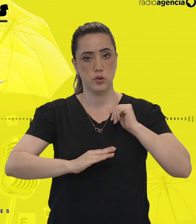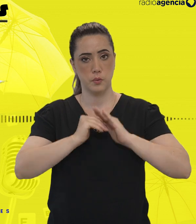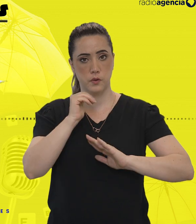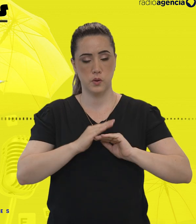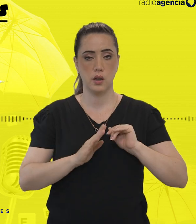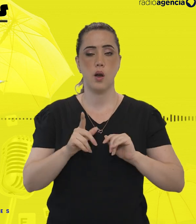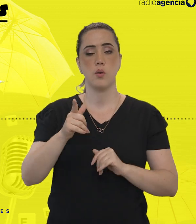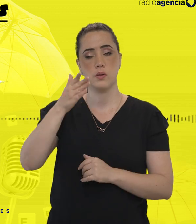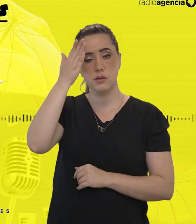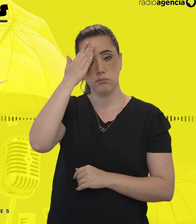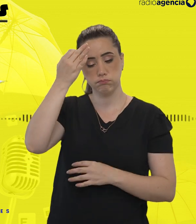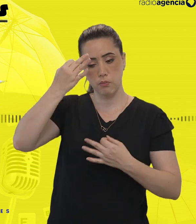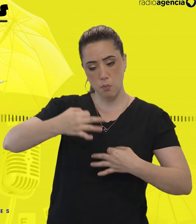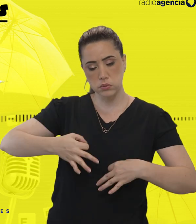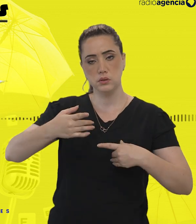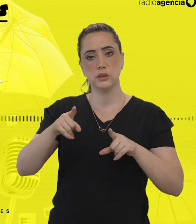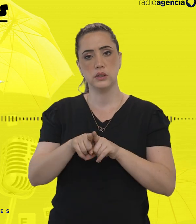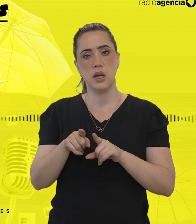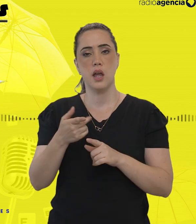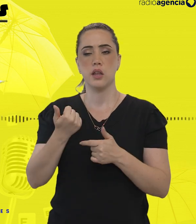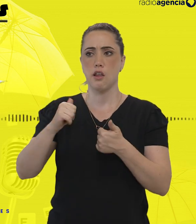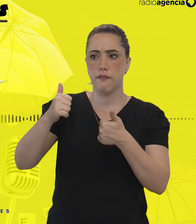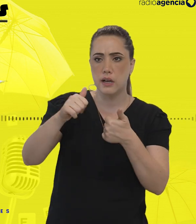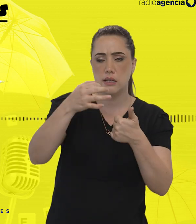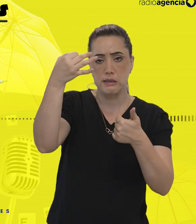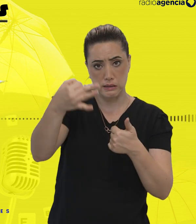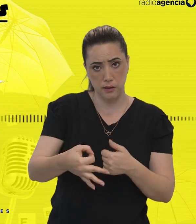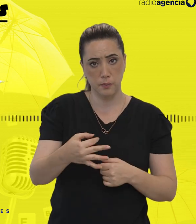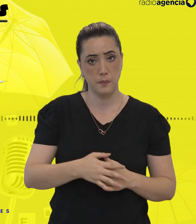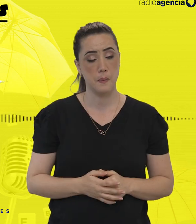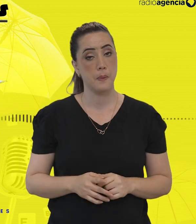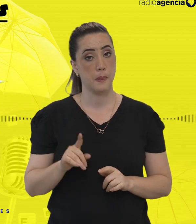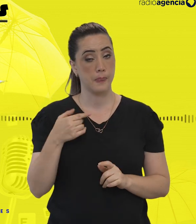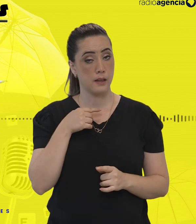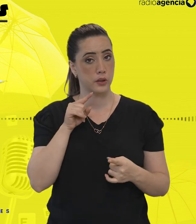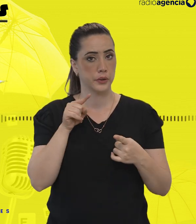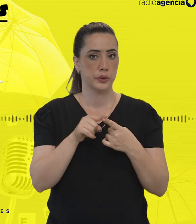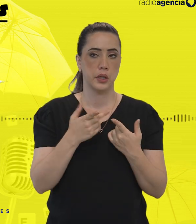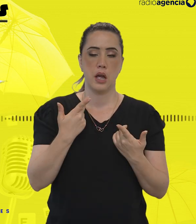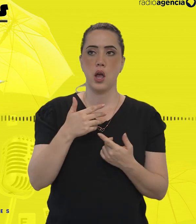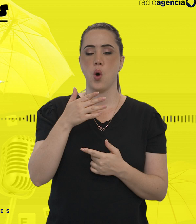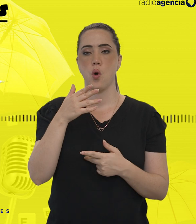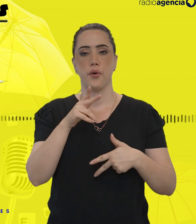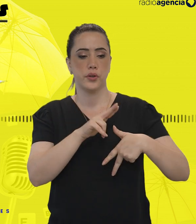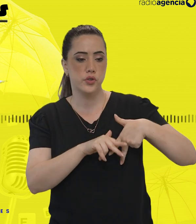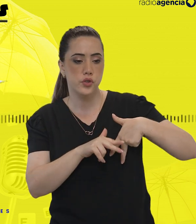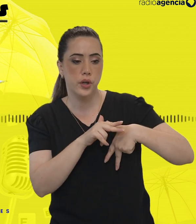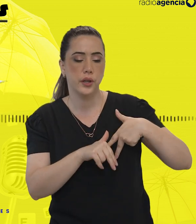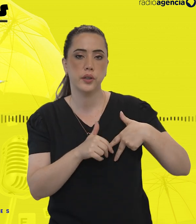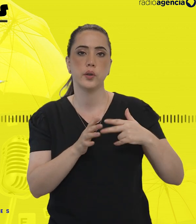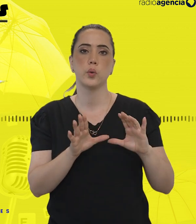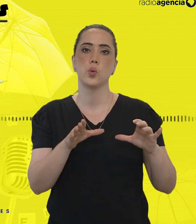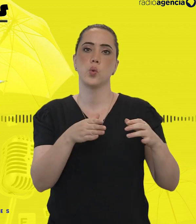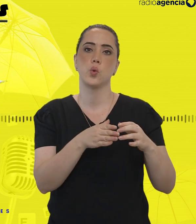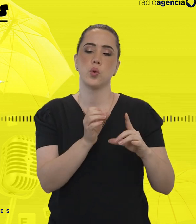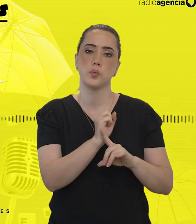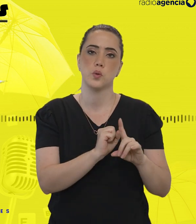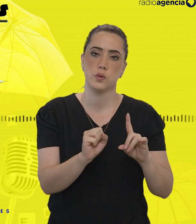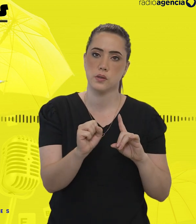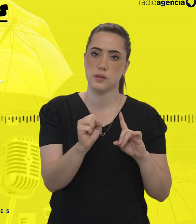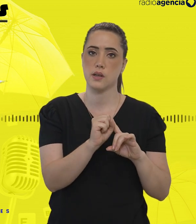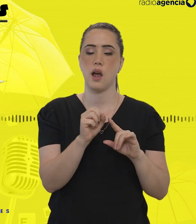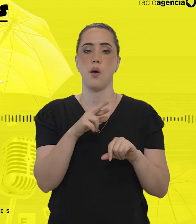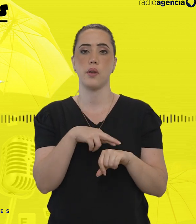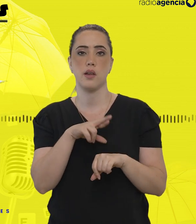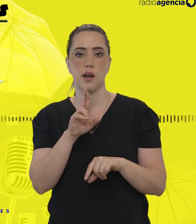especialista e ele ser criterioso. Levar em consideração fatores de gênero, classe e raça, porque pode